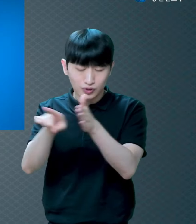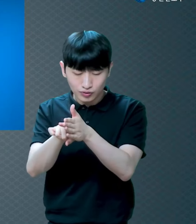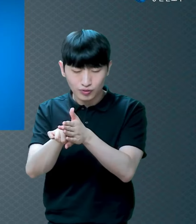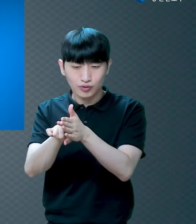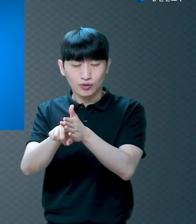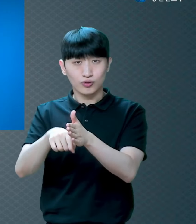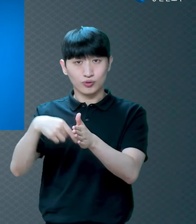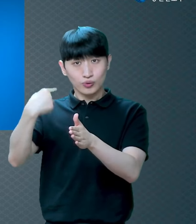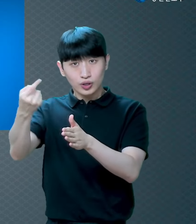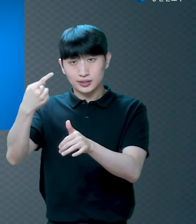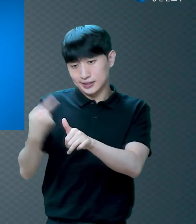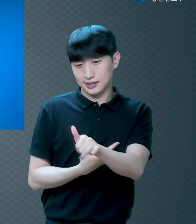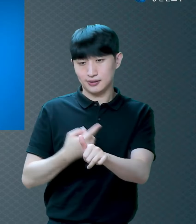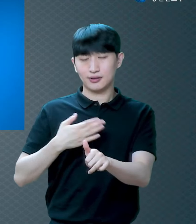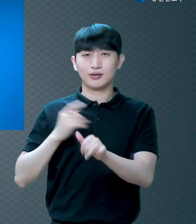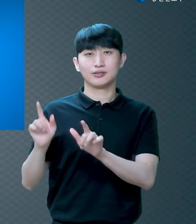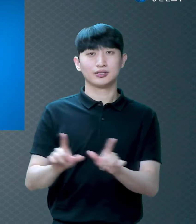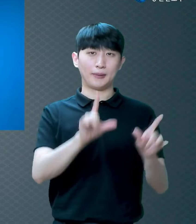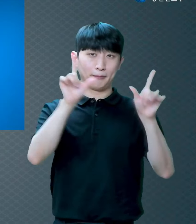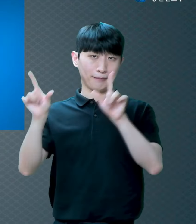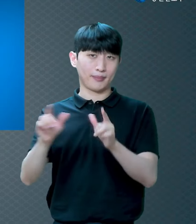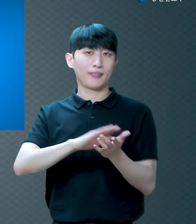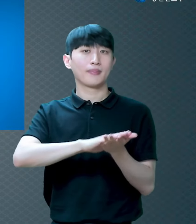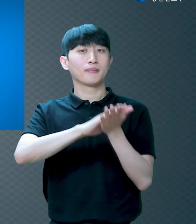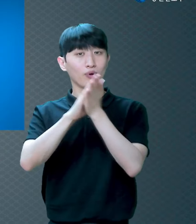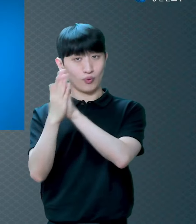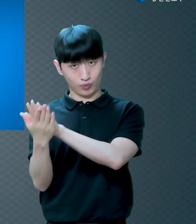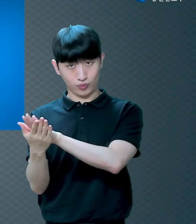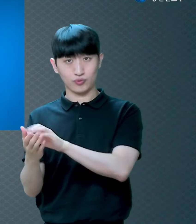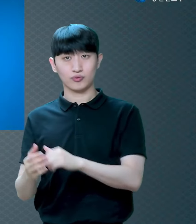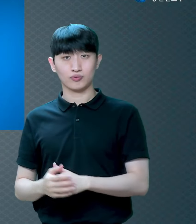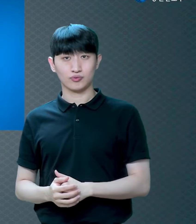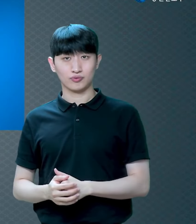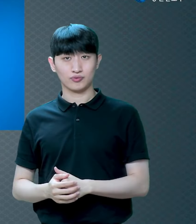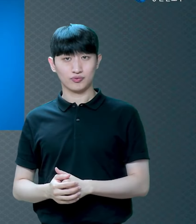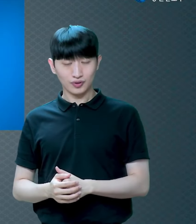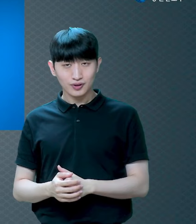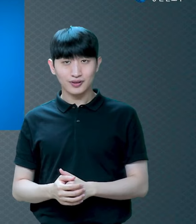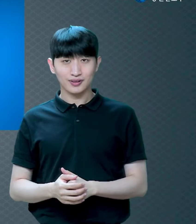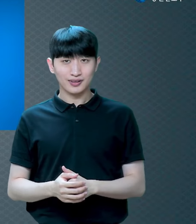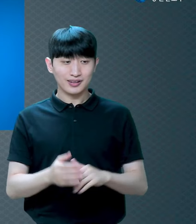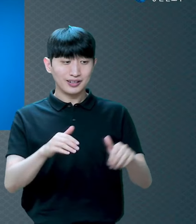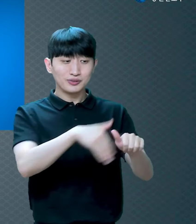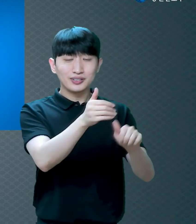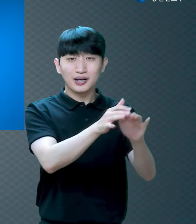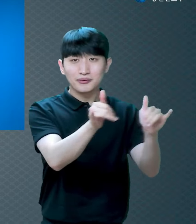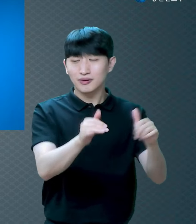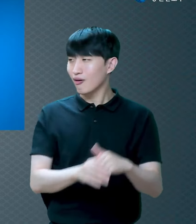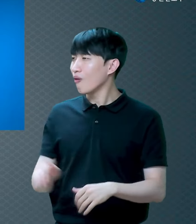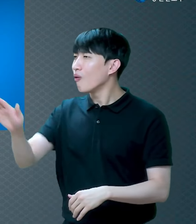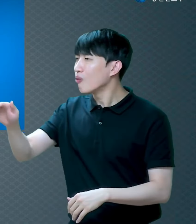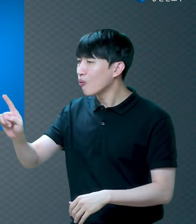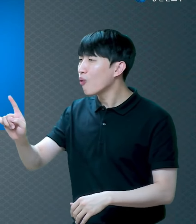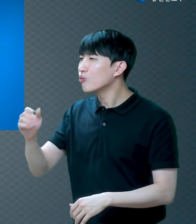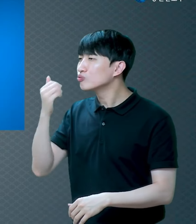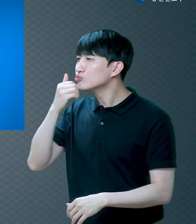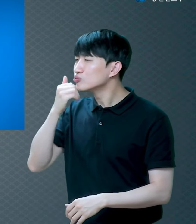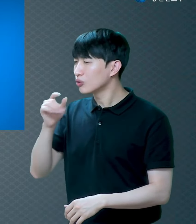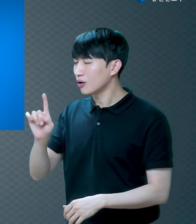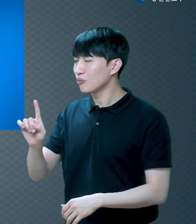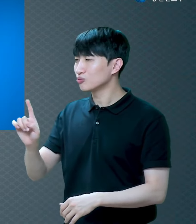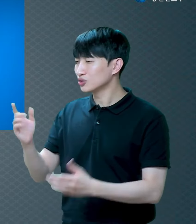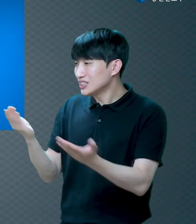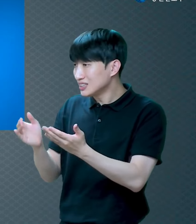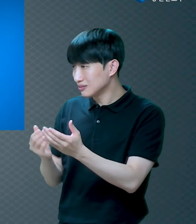삶이 그러니까 사람들이 와요 야 너 왜 그래? 요즘에 무슨 일이 있어? 아 나 예수 믿었어